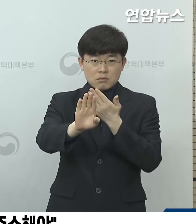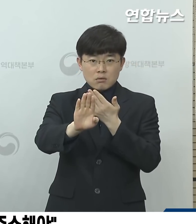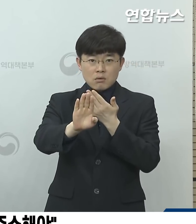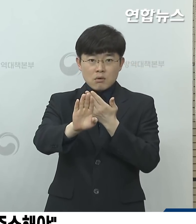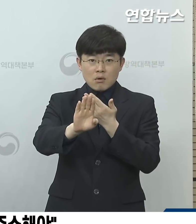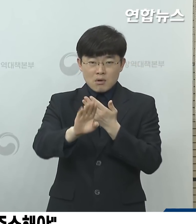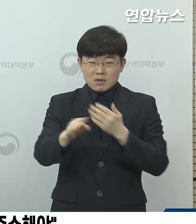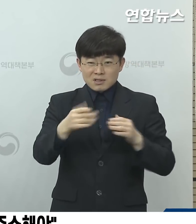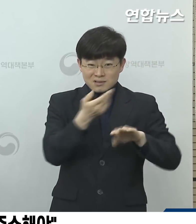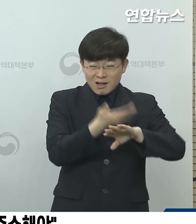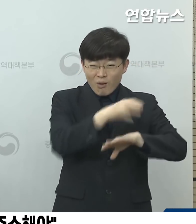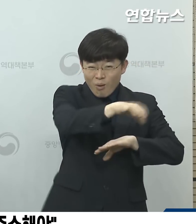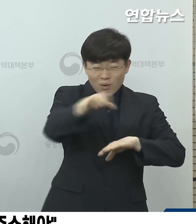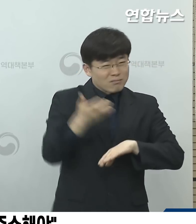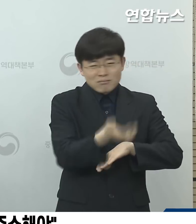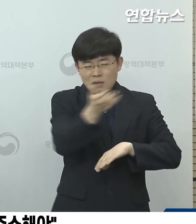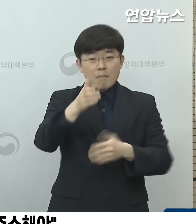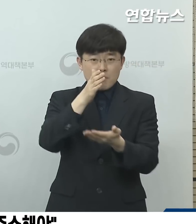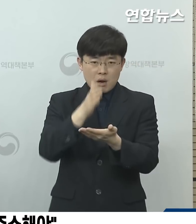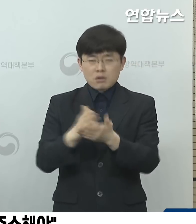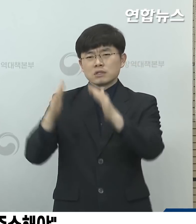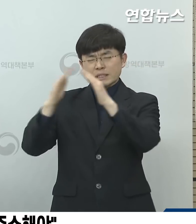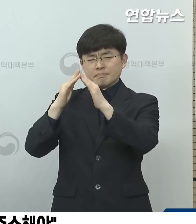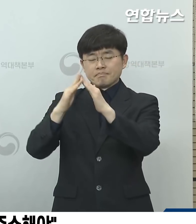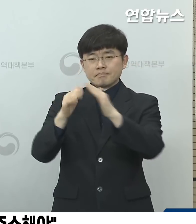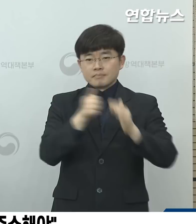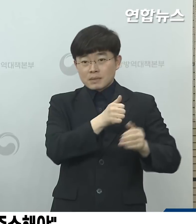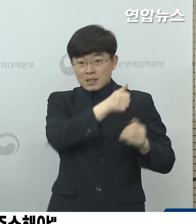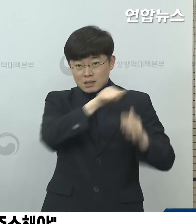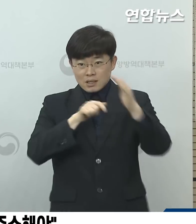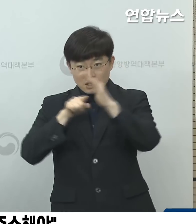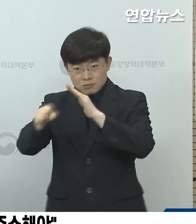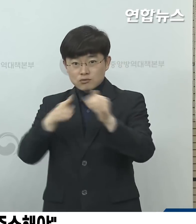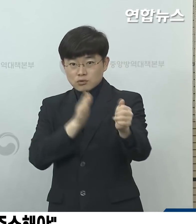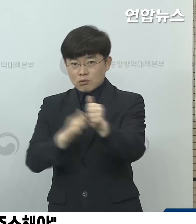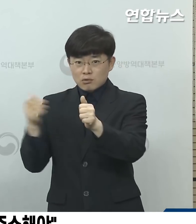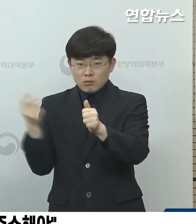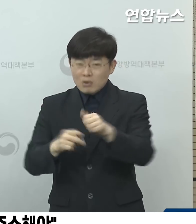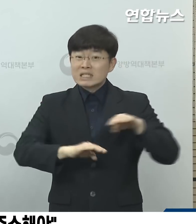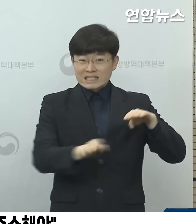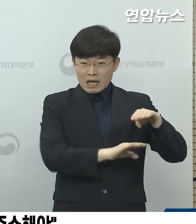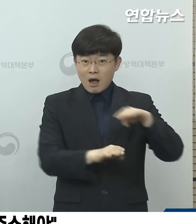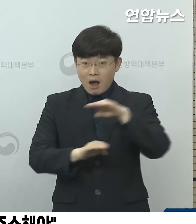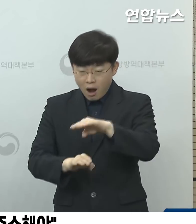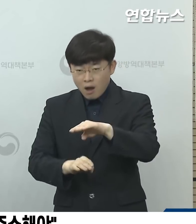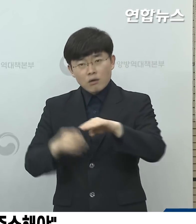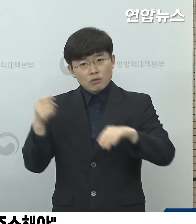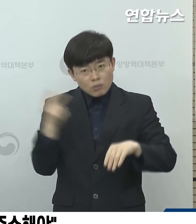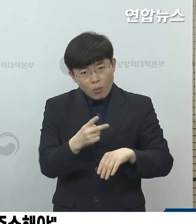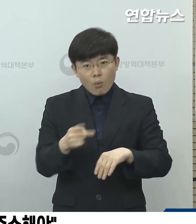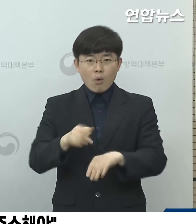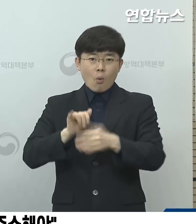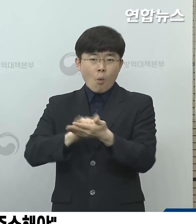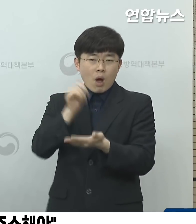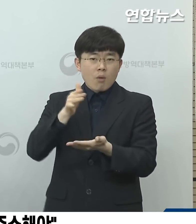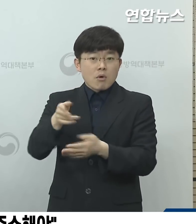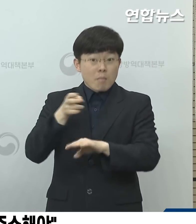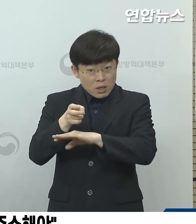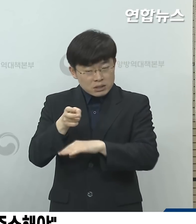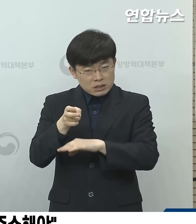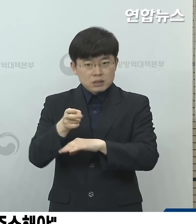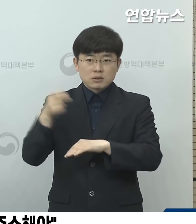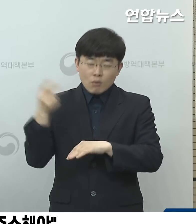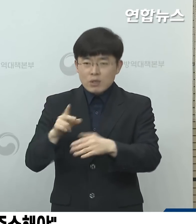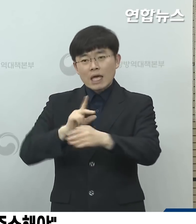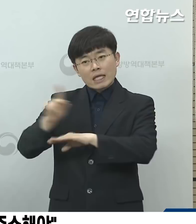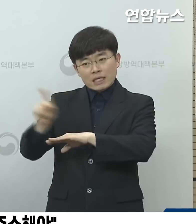바로 집으로 귀가하되 가급적 자차를 이용하거나 전용 공항, 리무진 버스, KTX 전용칸